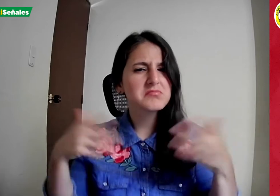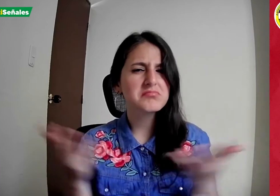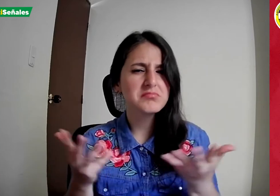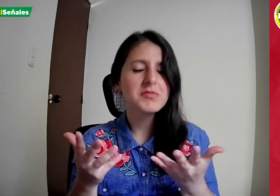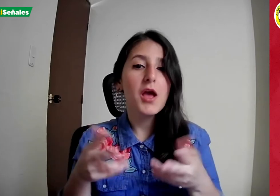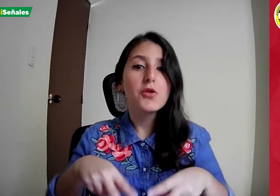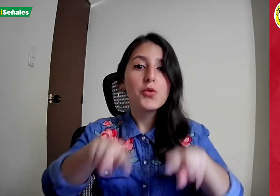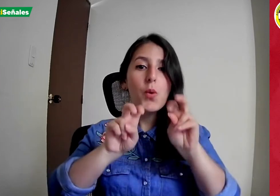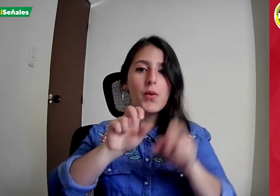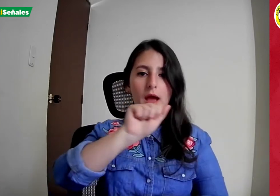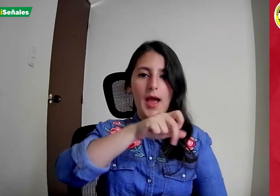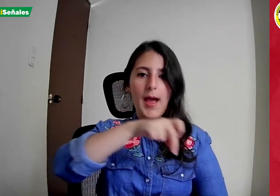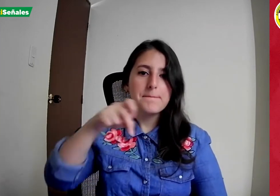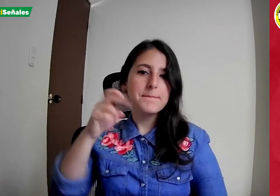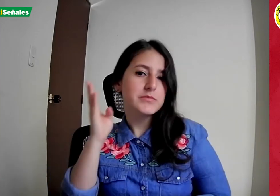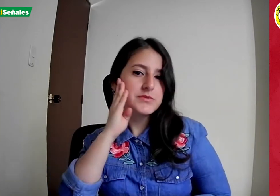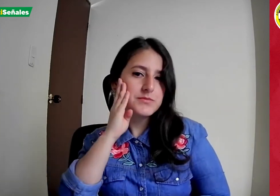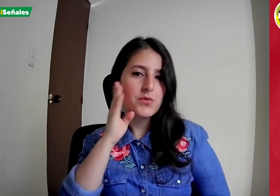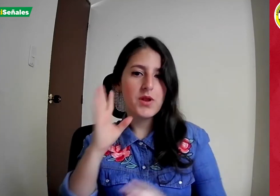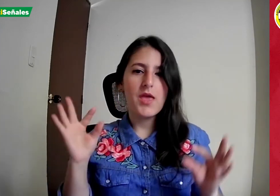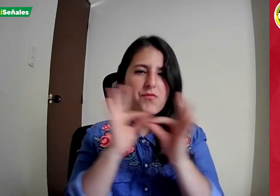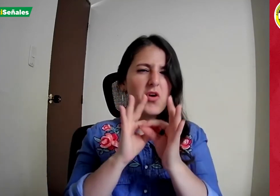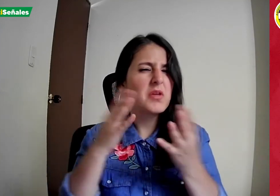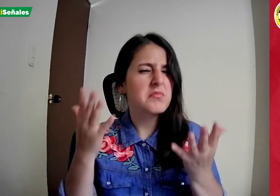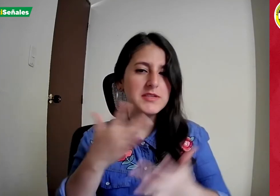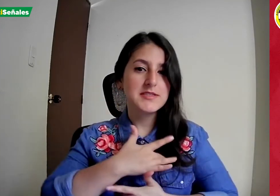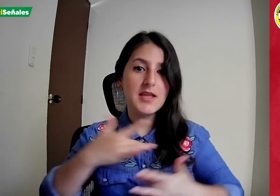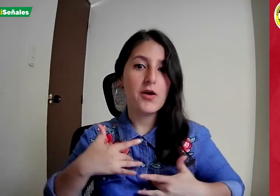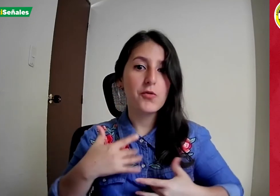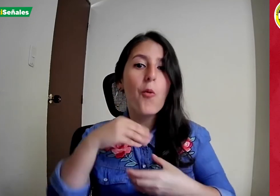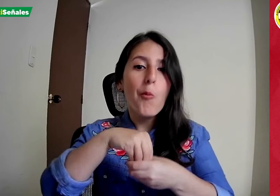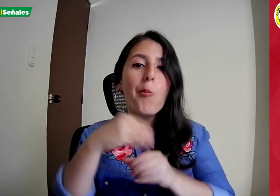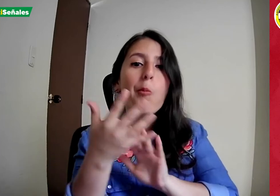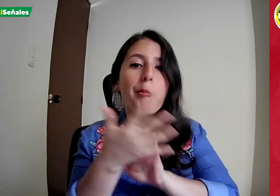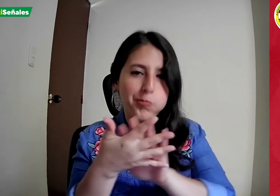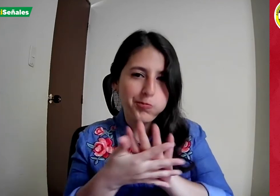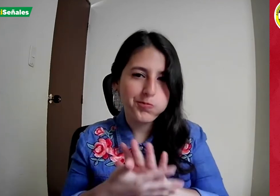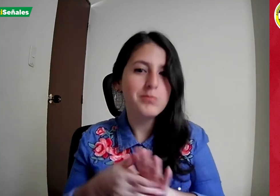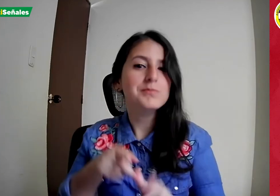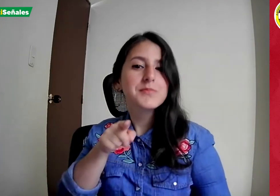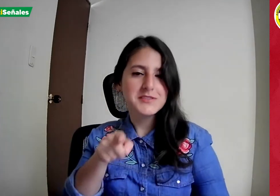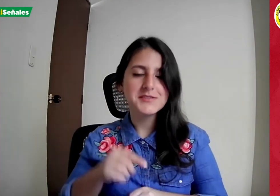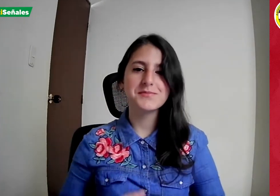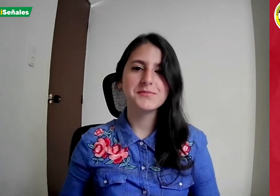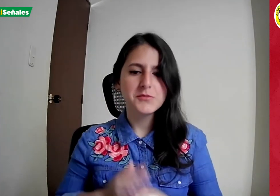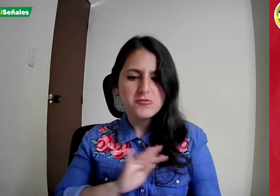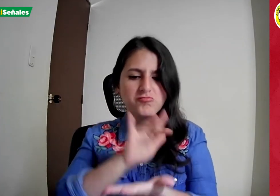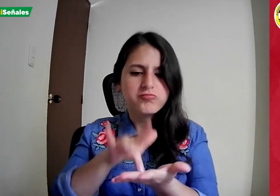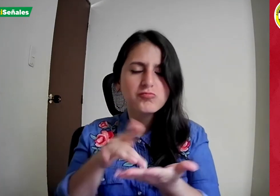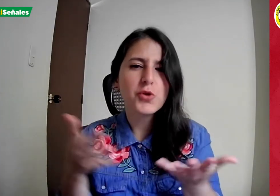para un taller sobre la nueva aplicación para dispositivos con enfoque de salud que contiene vocabulario en